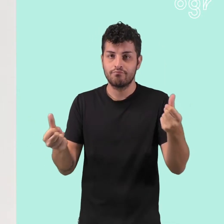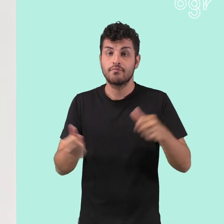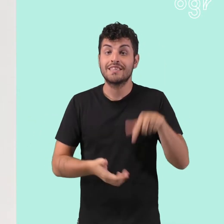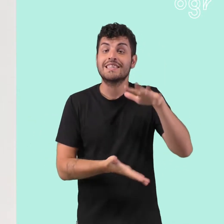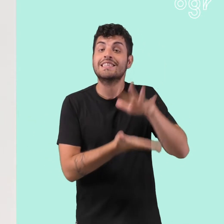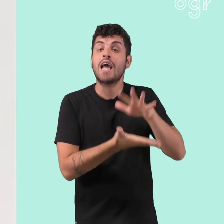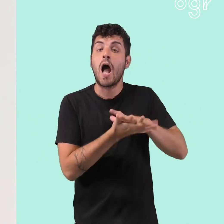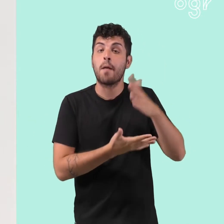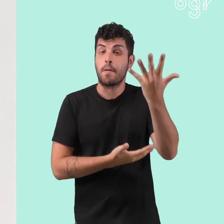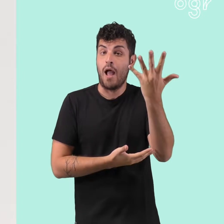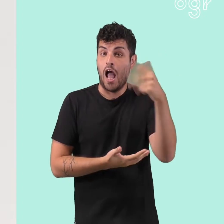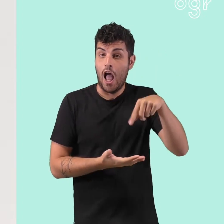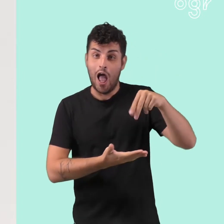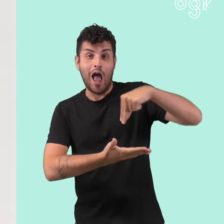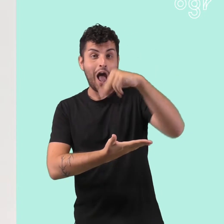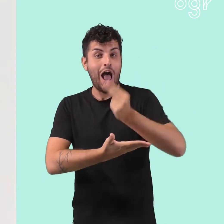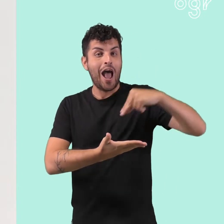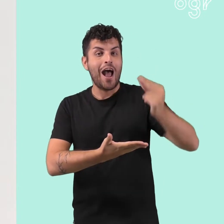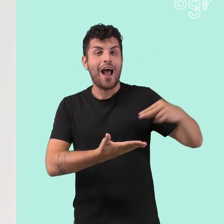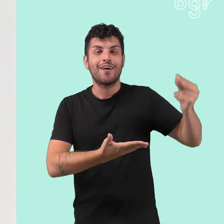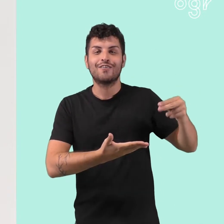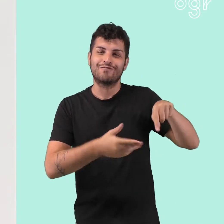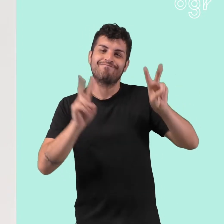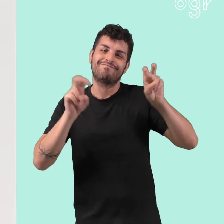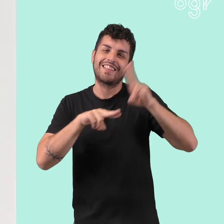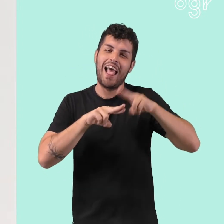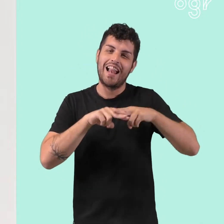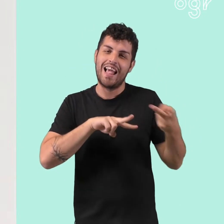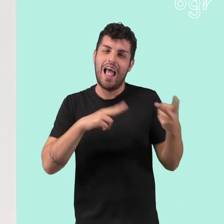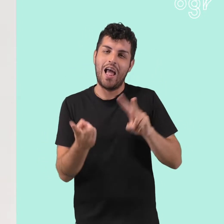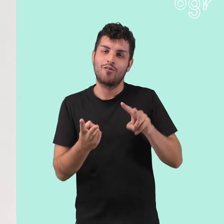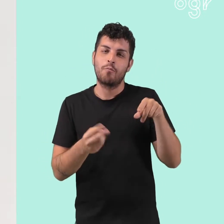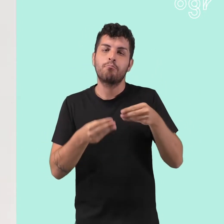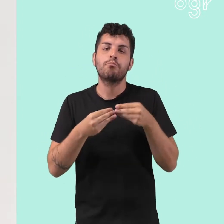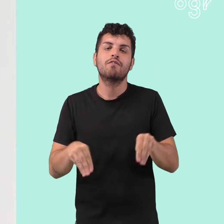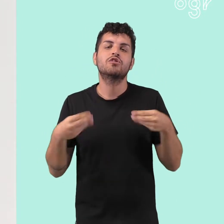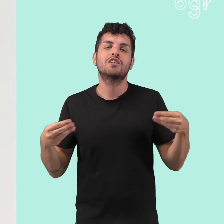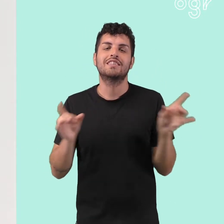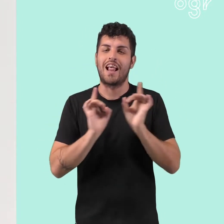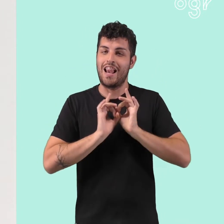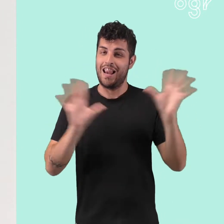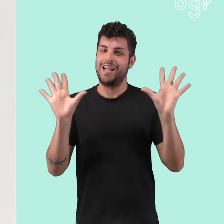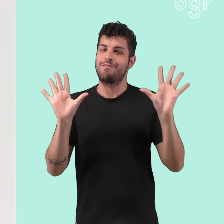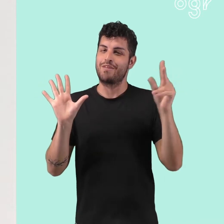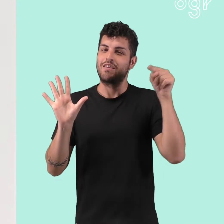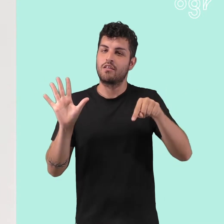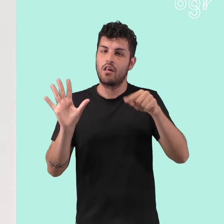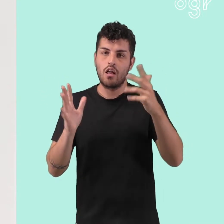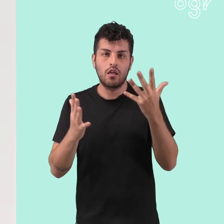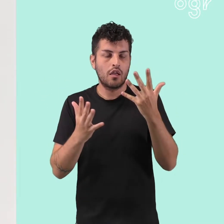stampe una mano adagiata sulla scritta freelance, in italiano libero professionista, è colpita da una lama che